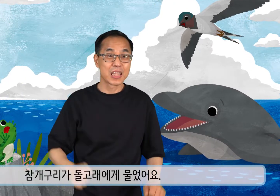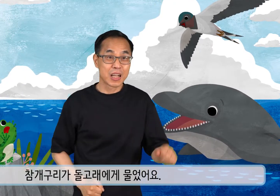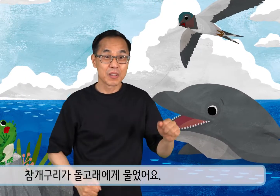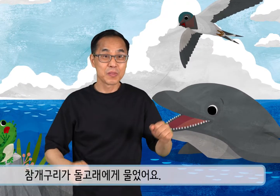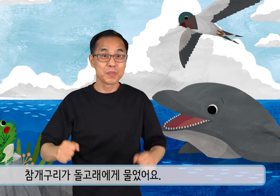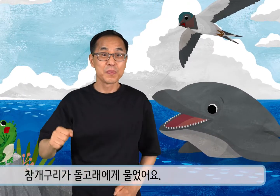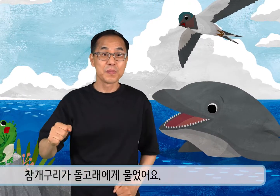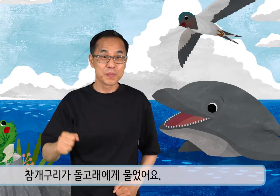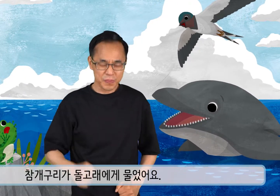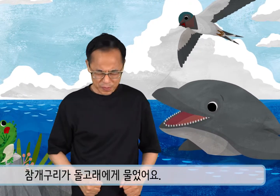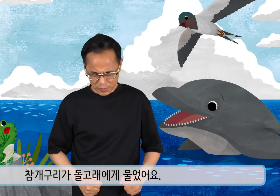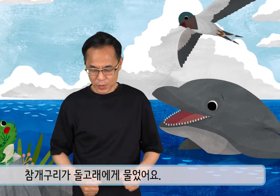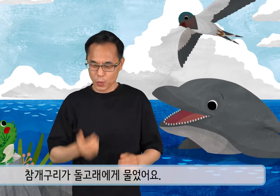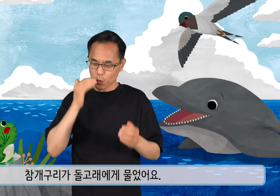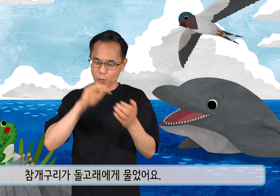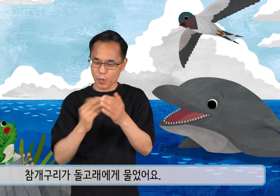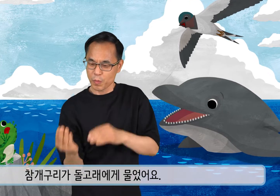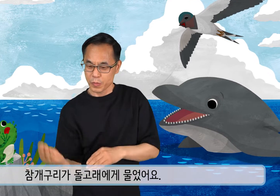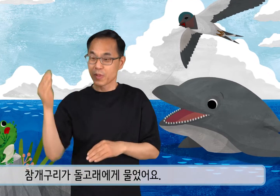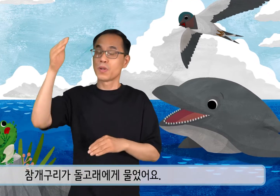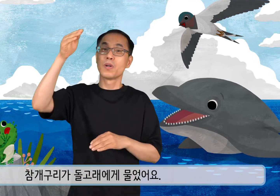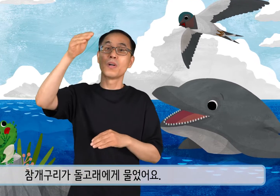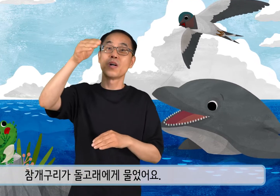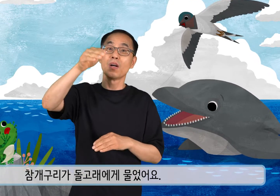참개구리가 돌고래에게 물었어요.